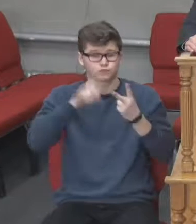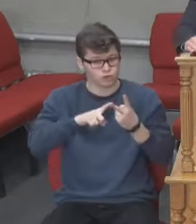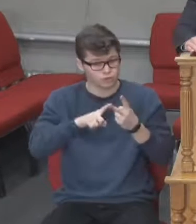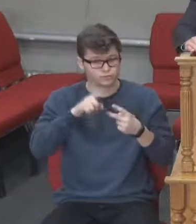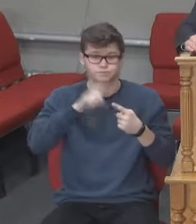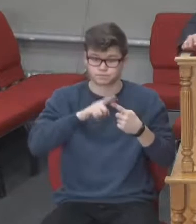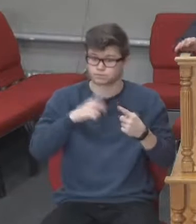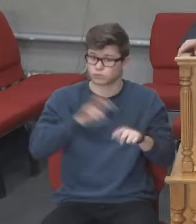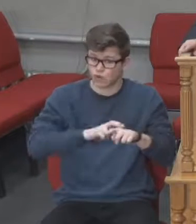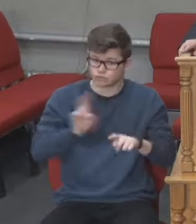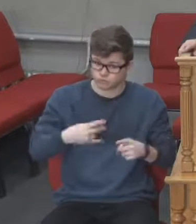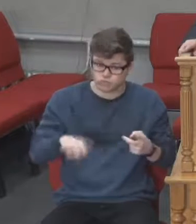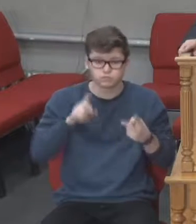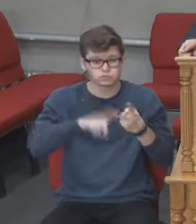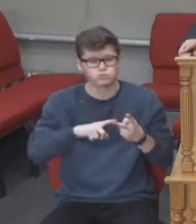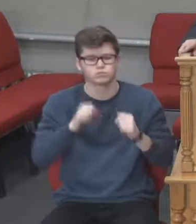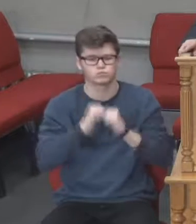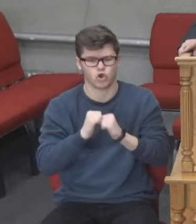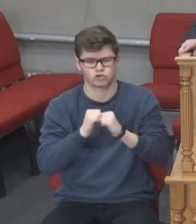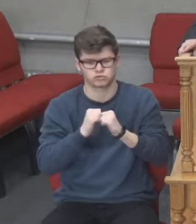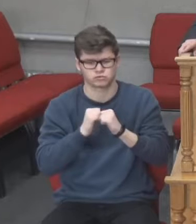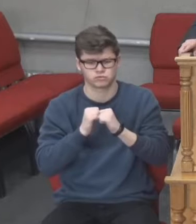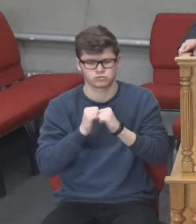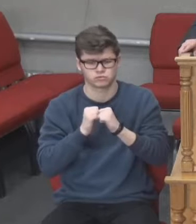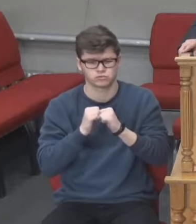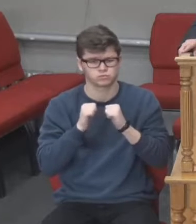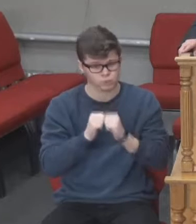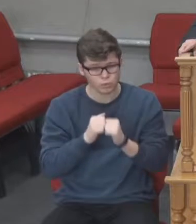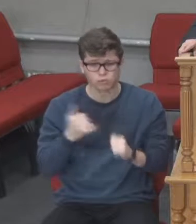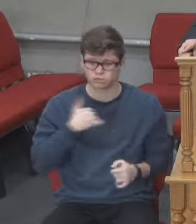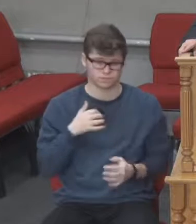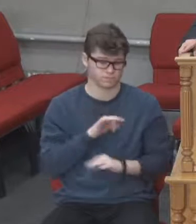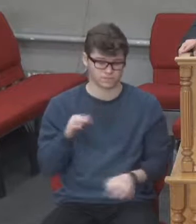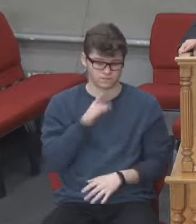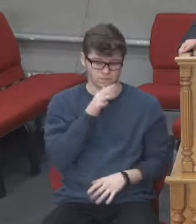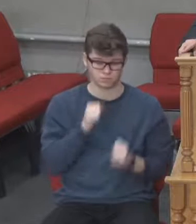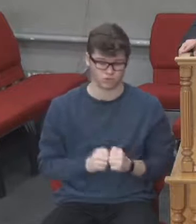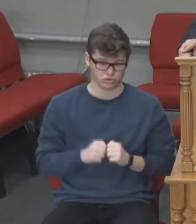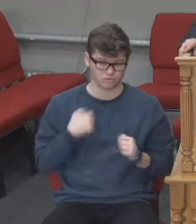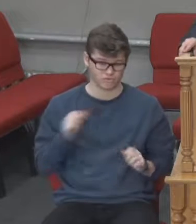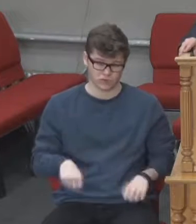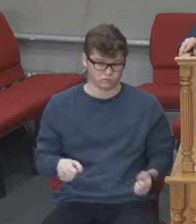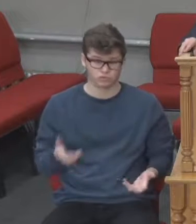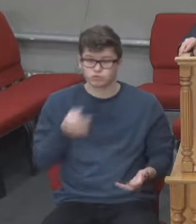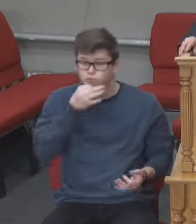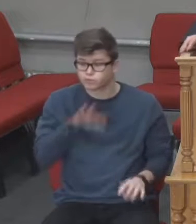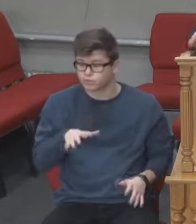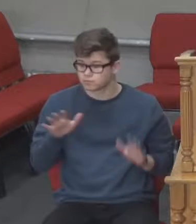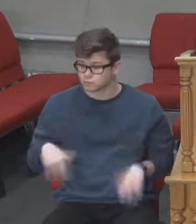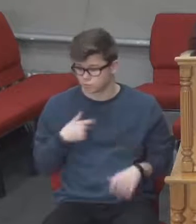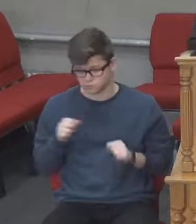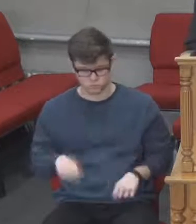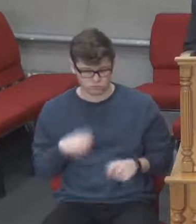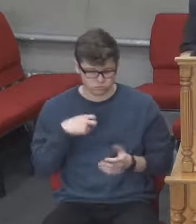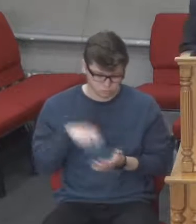У нас є прекрасний час молитися зараз. Якщо раніше дехто не мав часу помолитися, ми